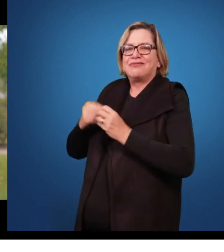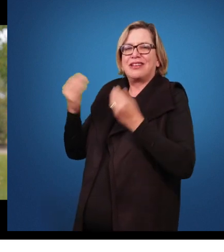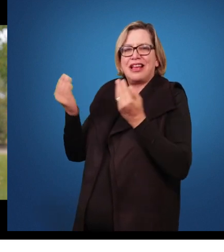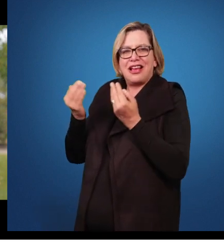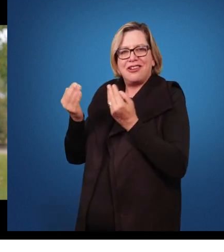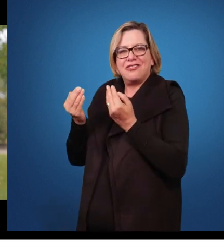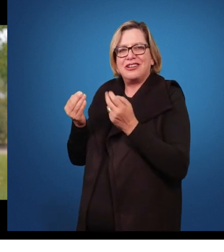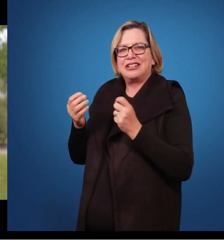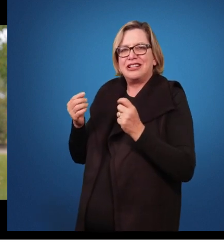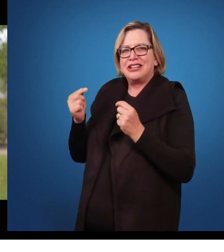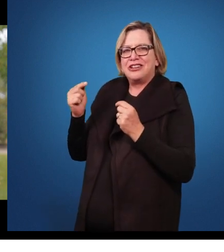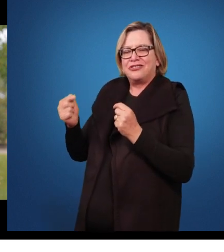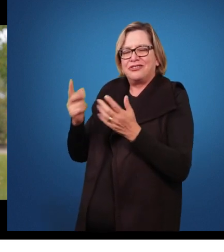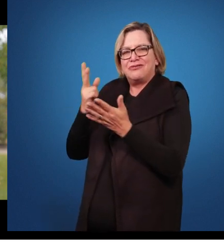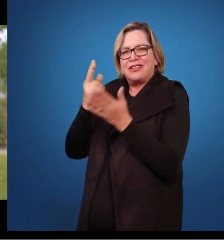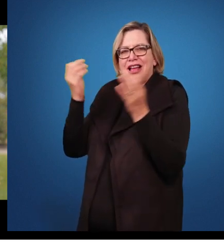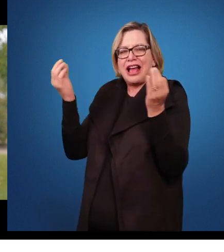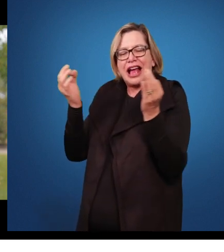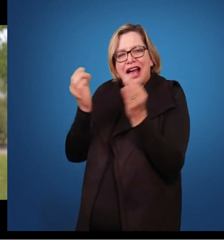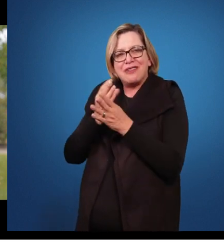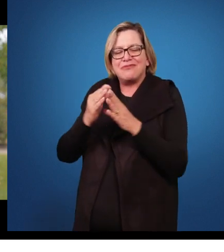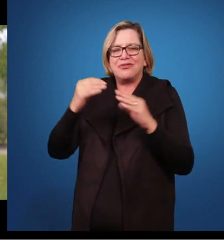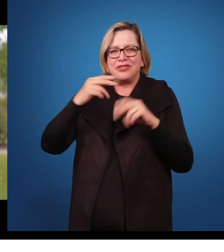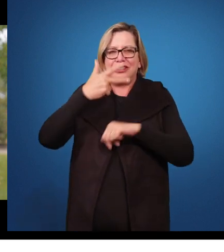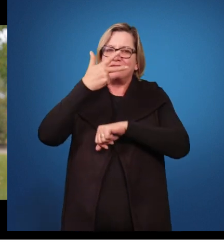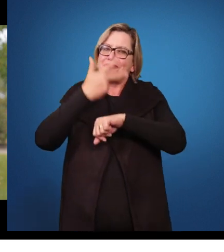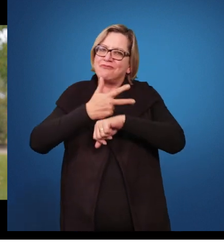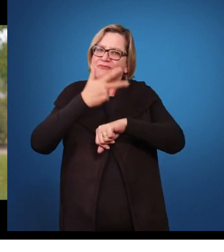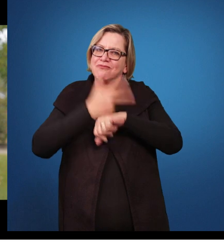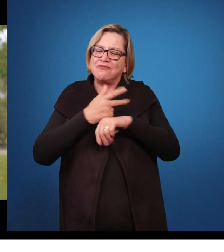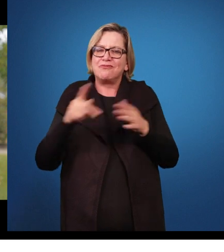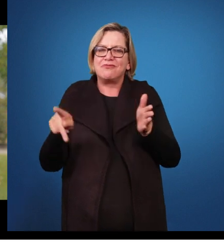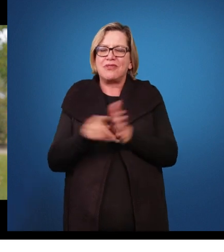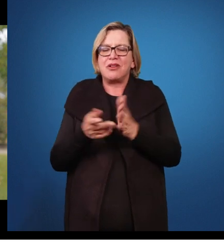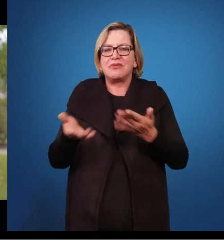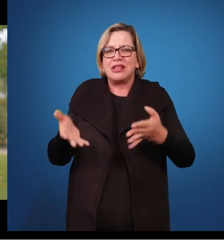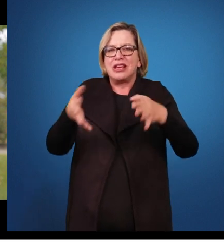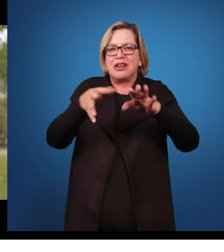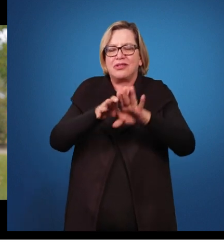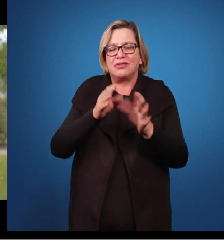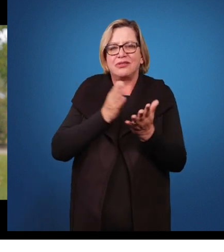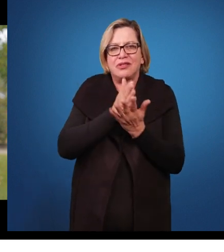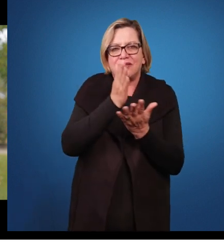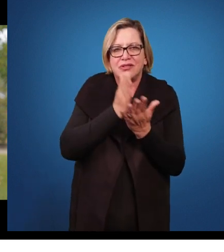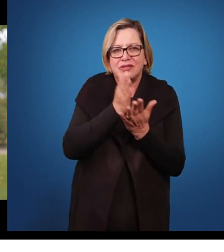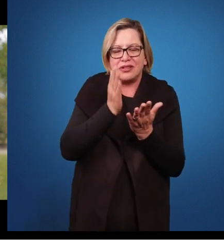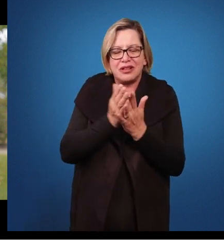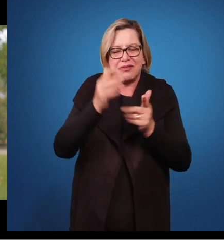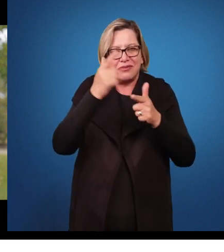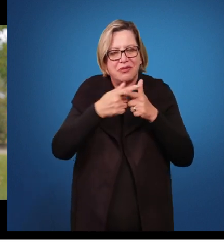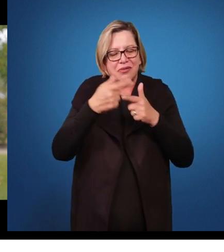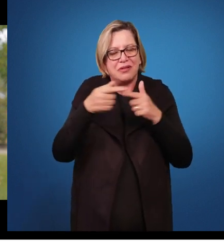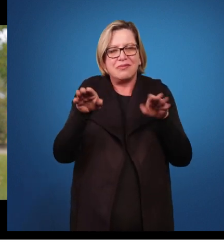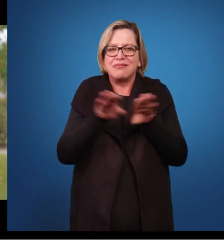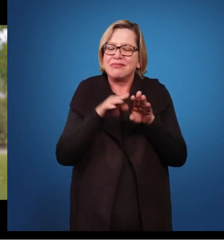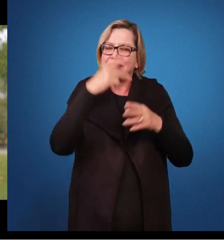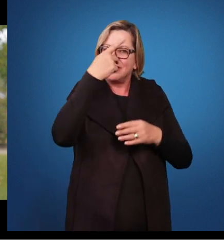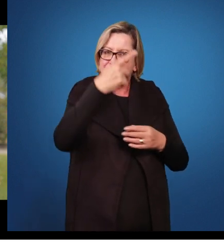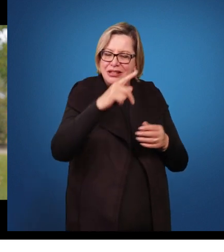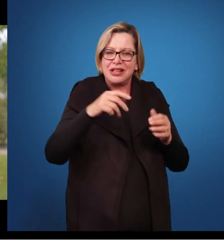Você acaba de acompanhar mais um episódio da série Inclusão e Acessibilidade, esta causa também é sua, falando sobre altas habilidades.